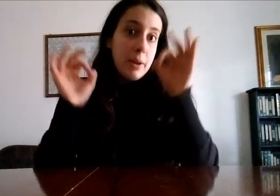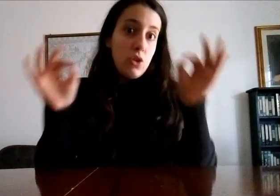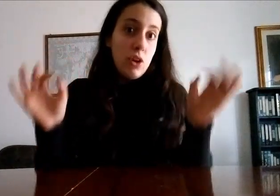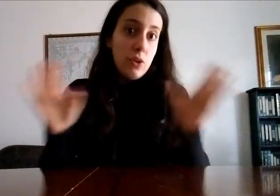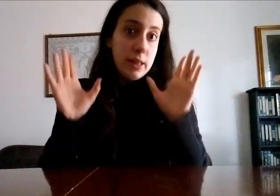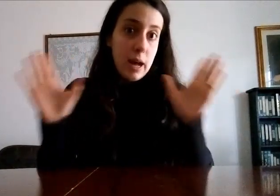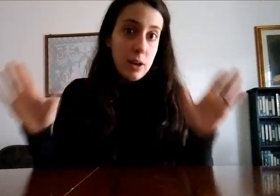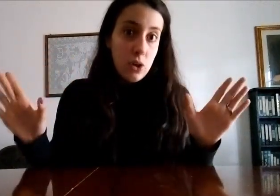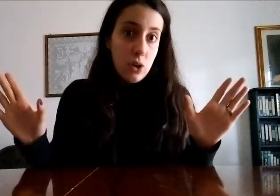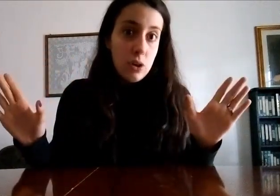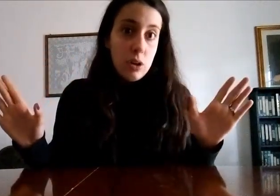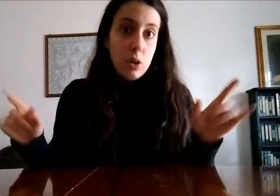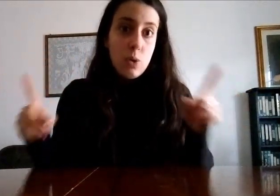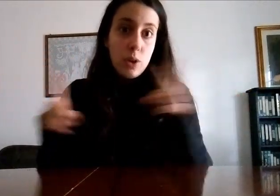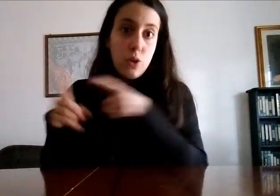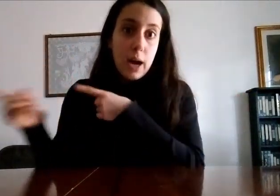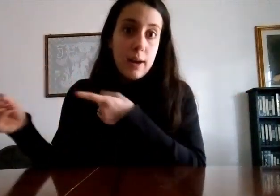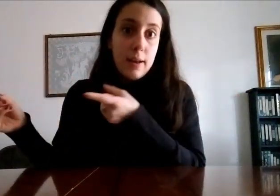persone non sanno questo cane